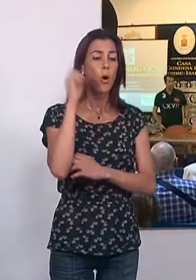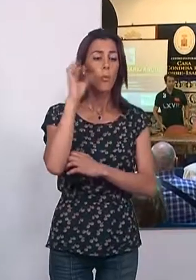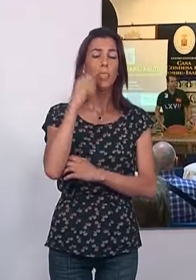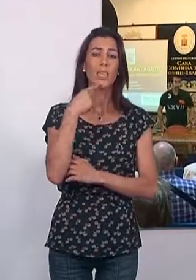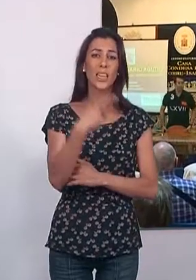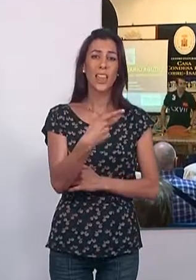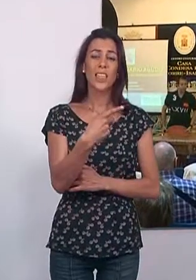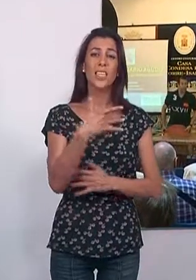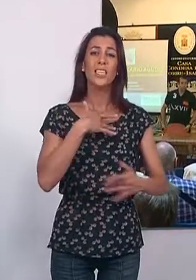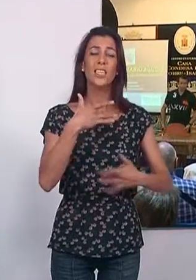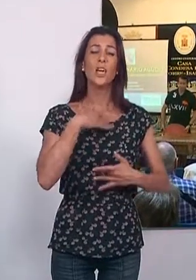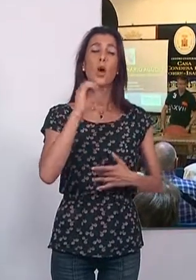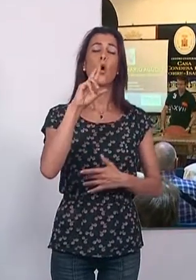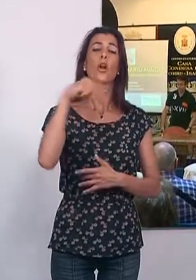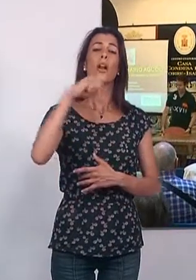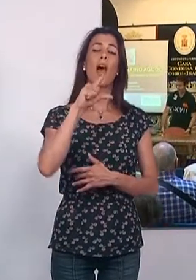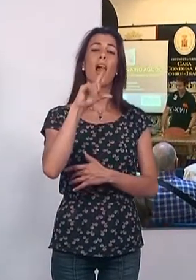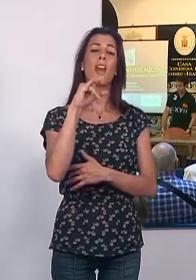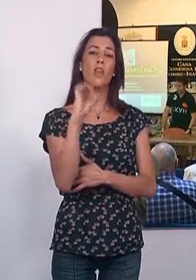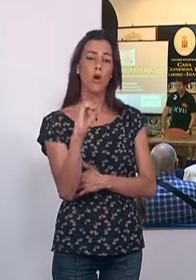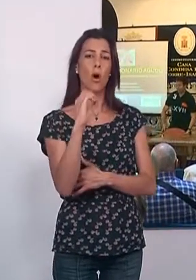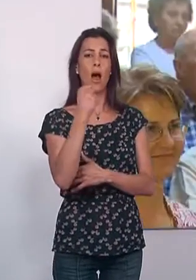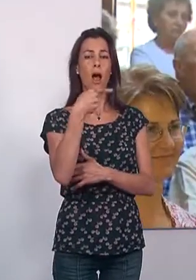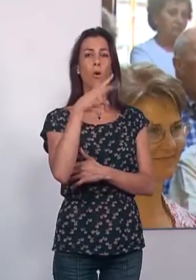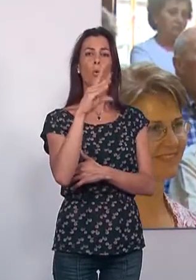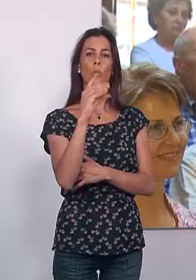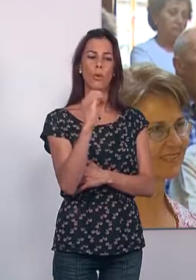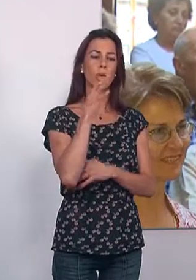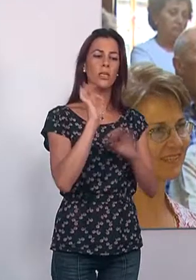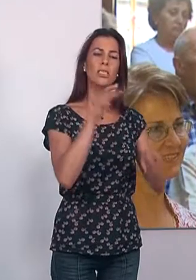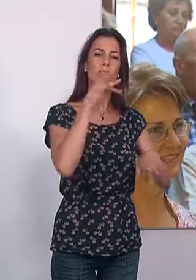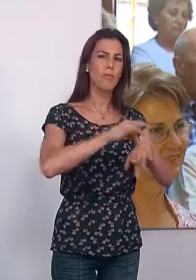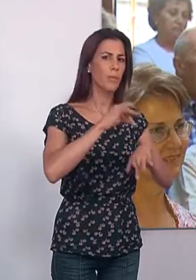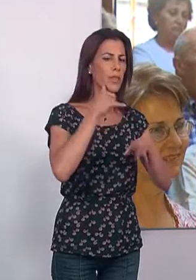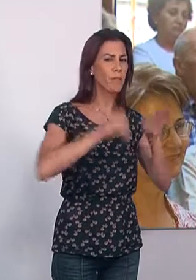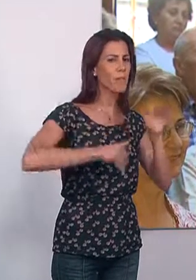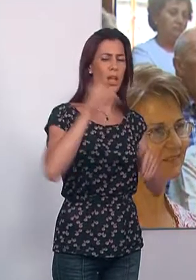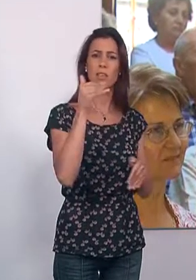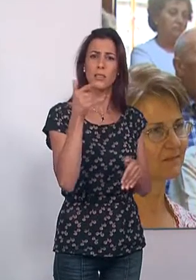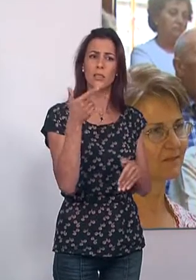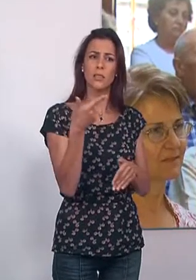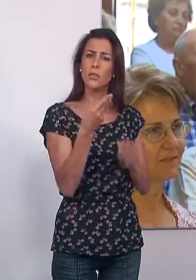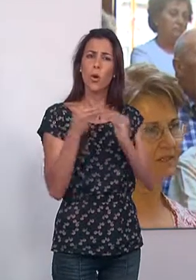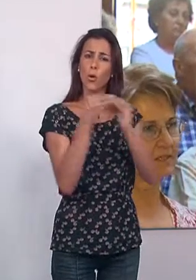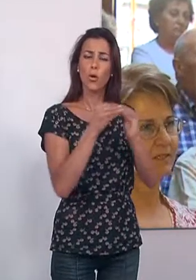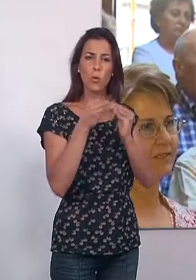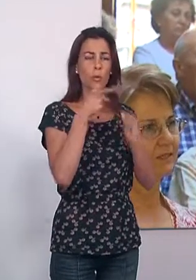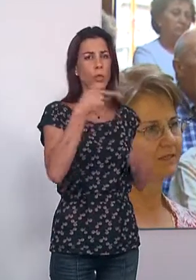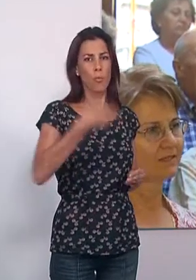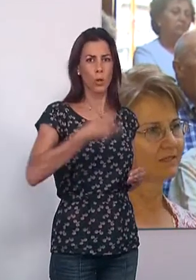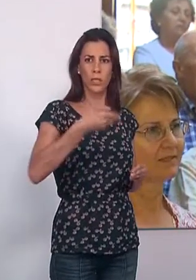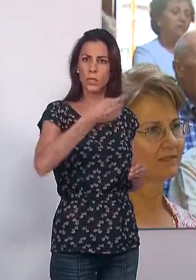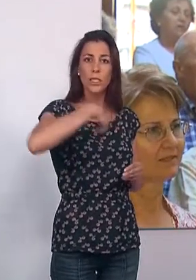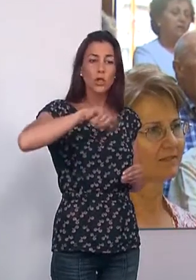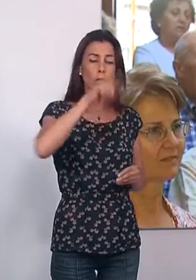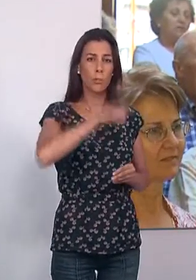ponente comentó que el síndrome coronario agudo es una de las enfermedades más comunes, de ahí la importancia